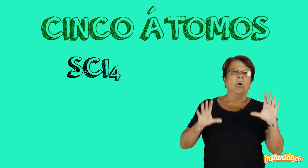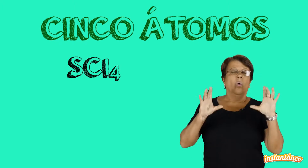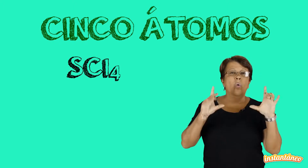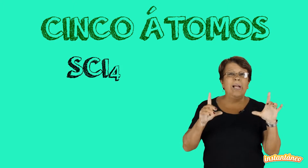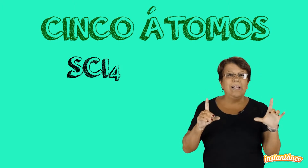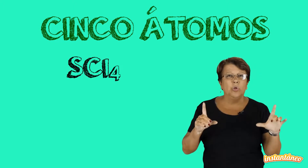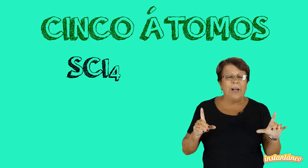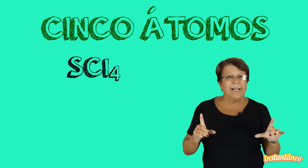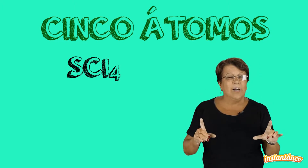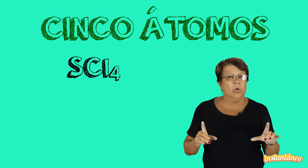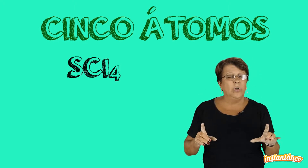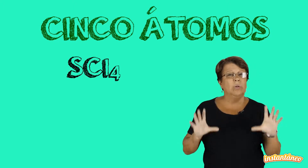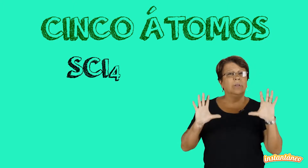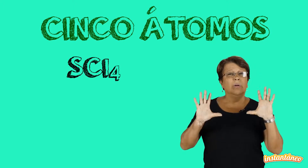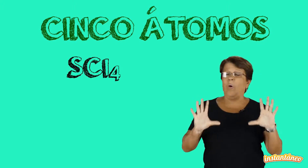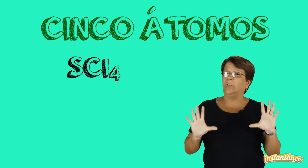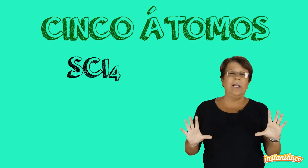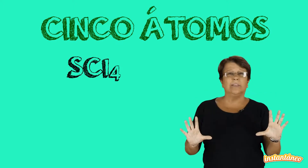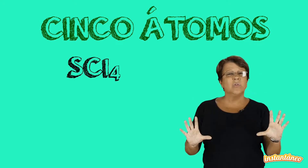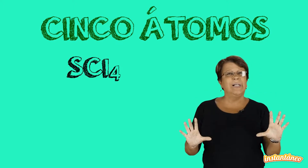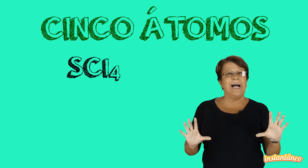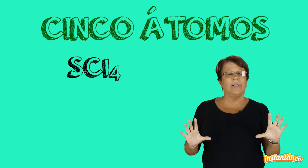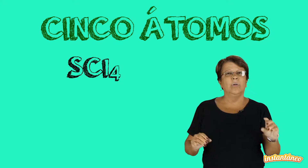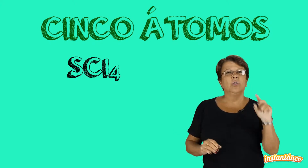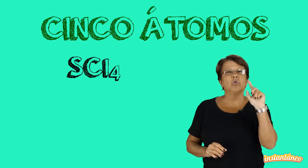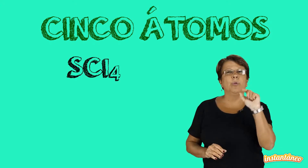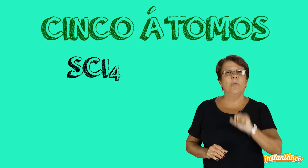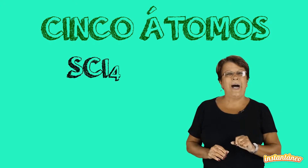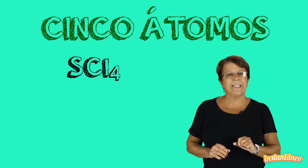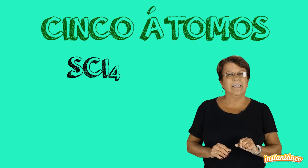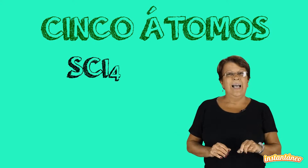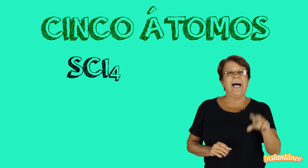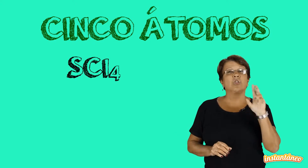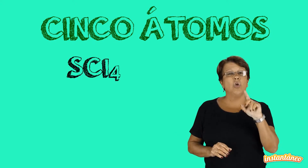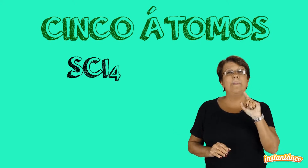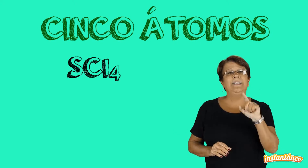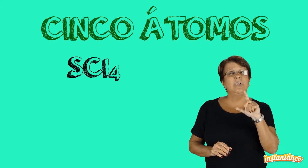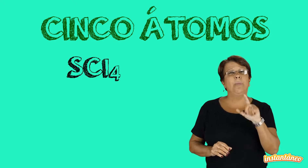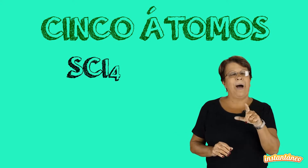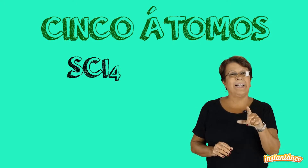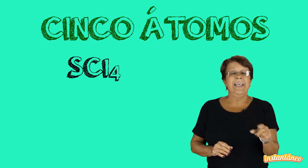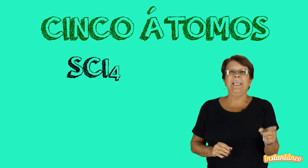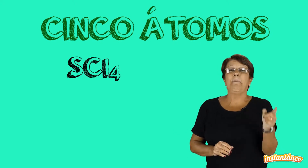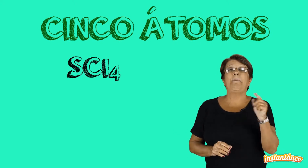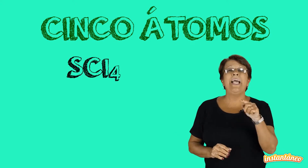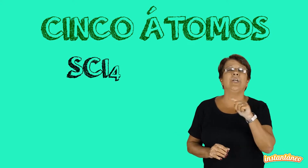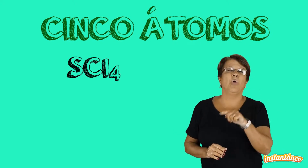Um elétron para cada cloro, quatro elétrons se ligaram, sobrou um par. A sobra deste par impede a